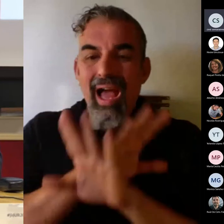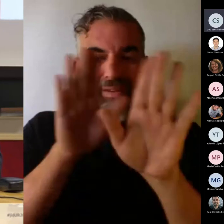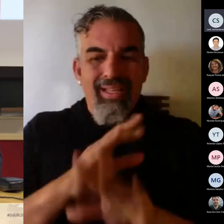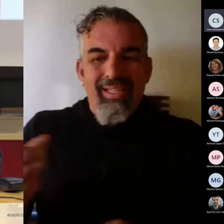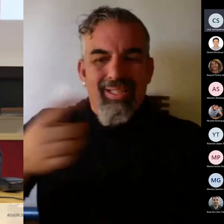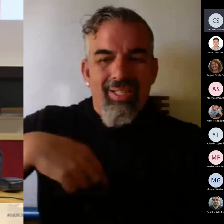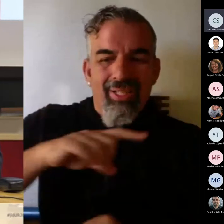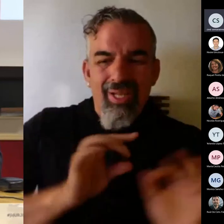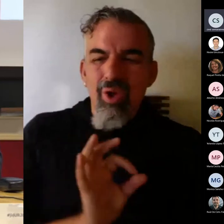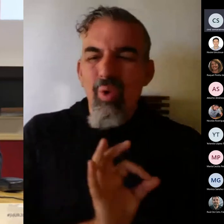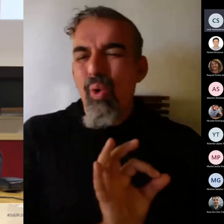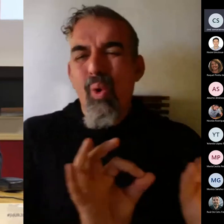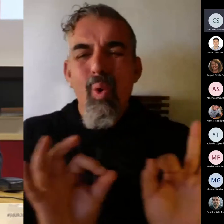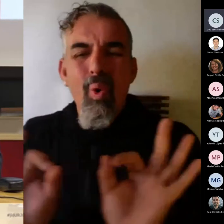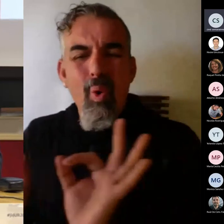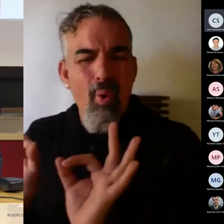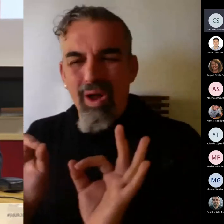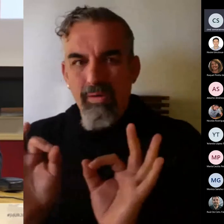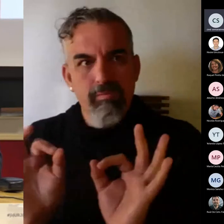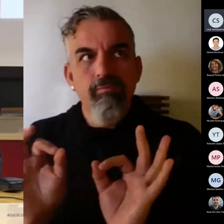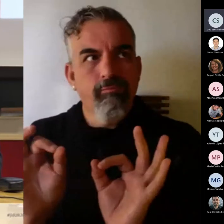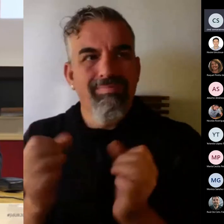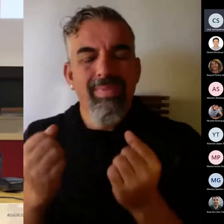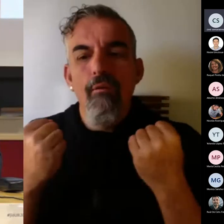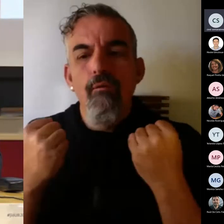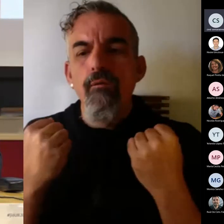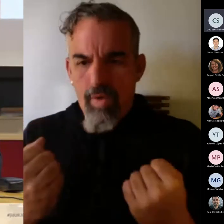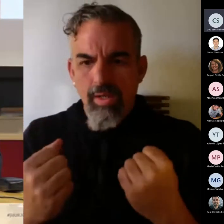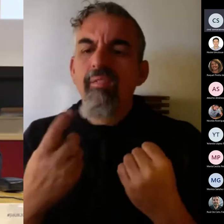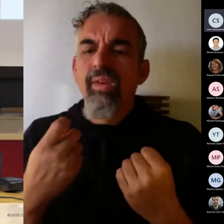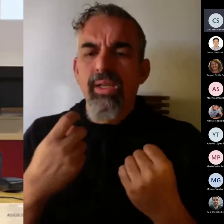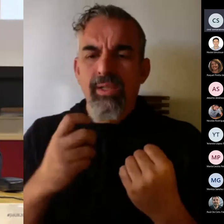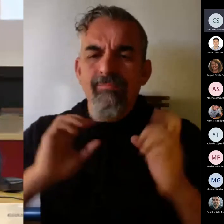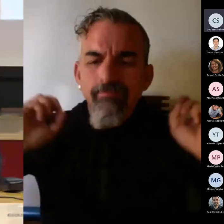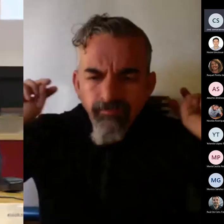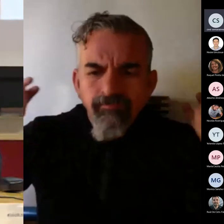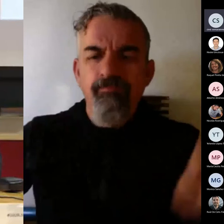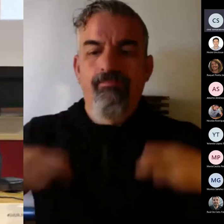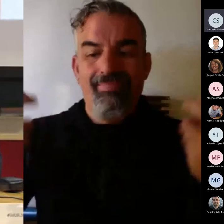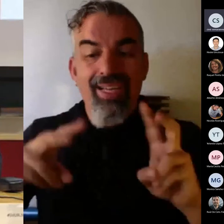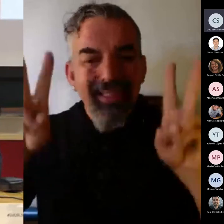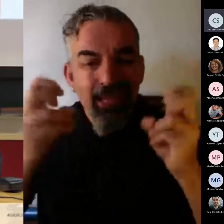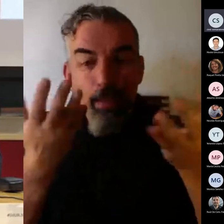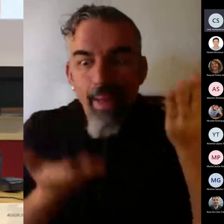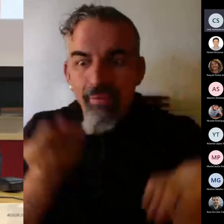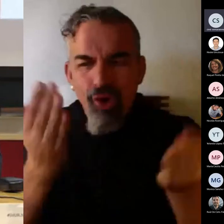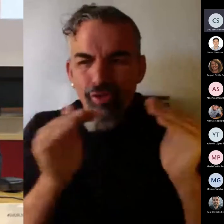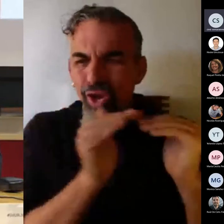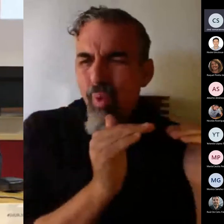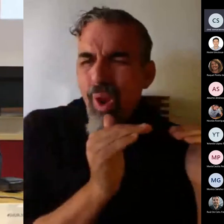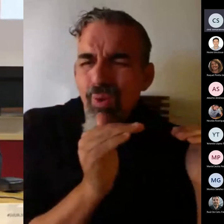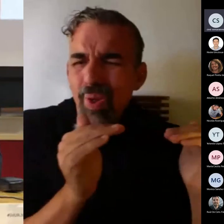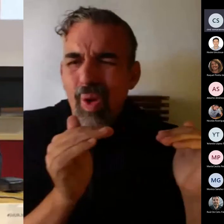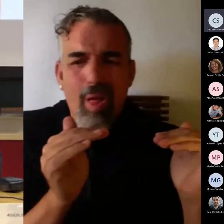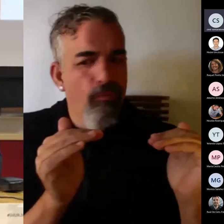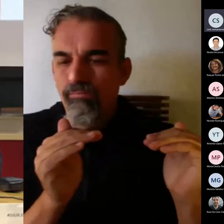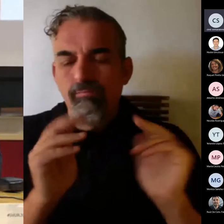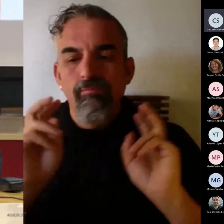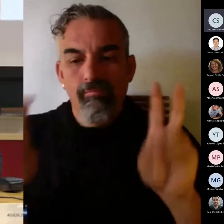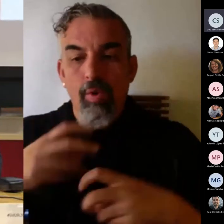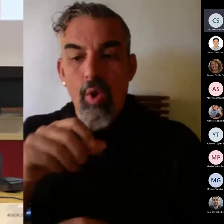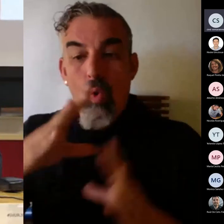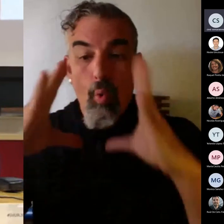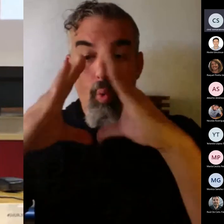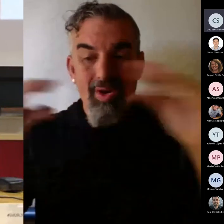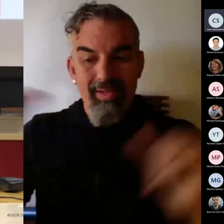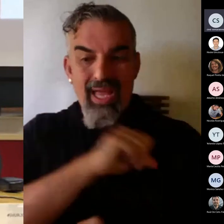son muy fuertes y son especialmente fuertes en el caso de la evaluación. En la autónoma, y supongo que aquí,